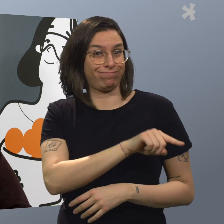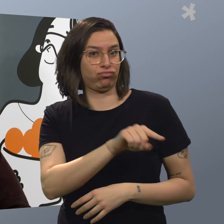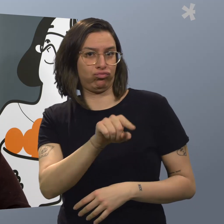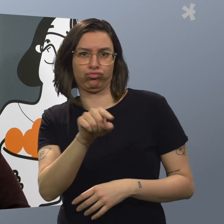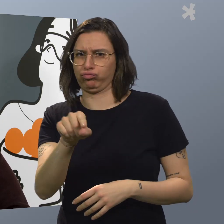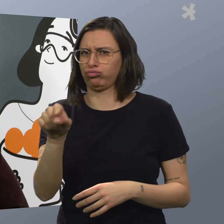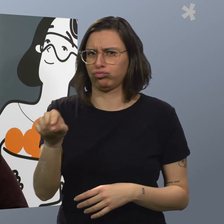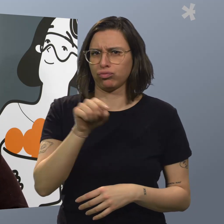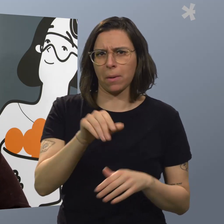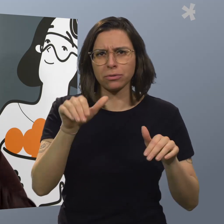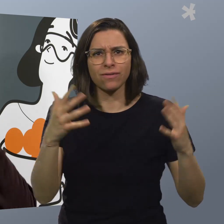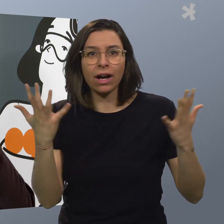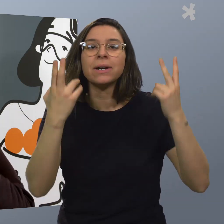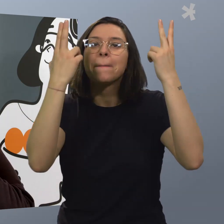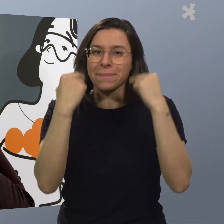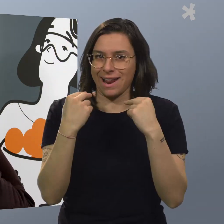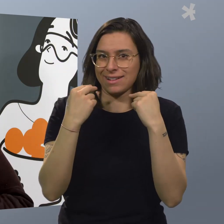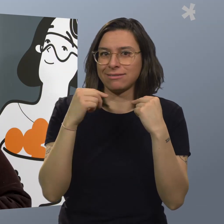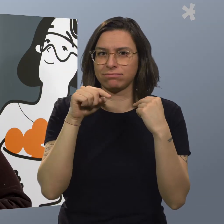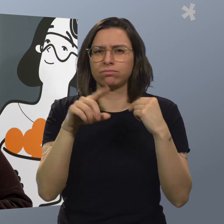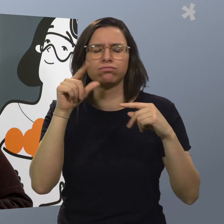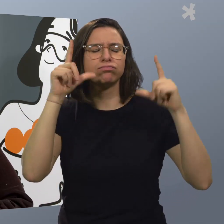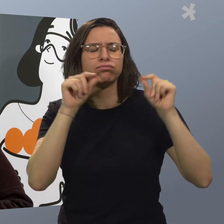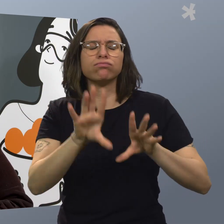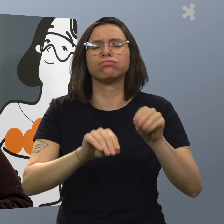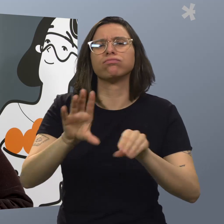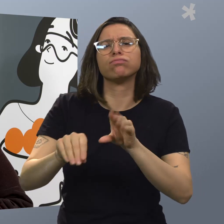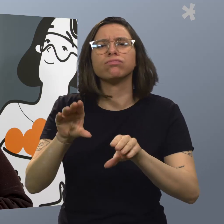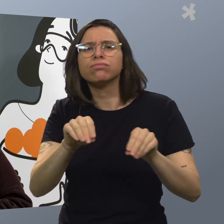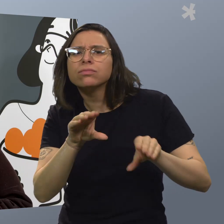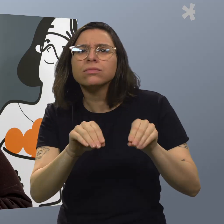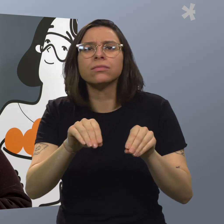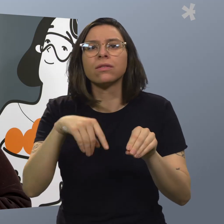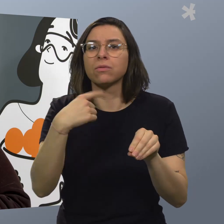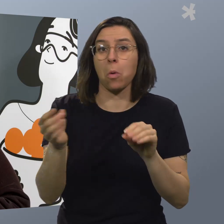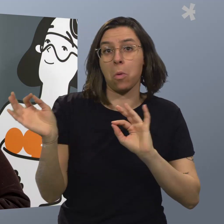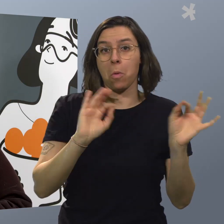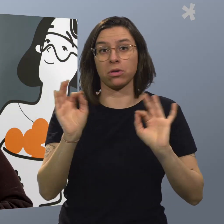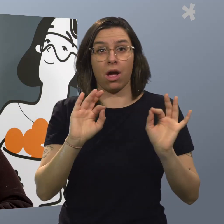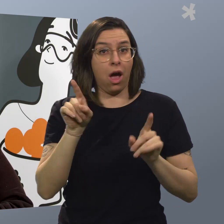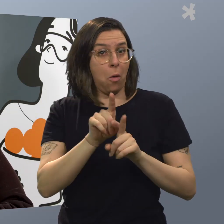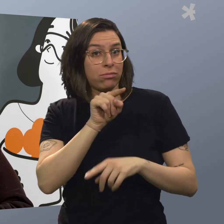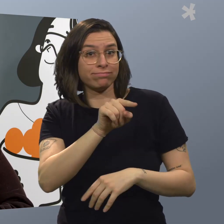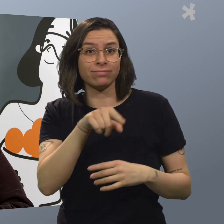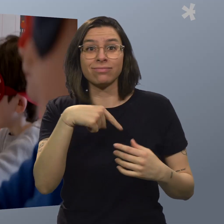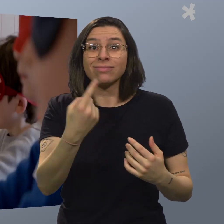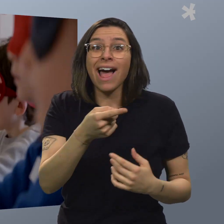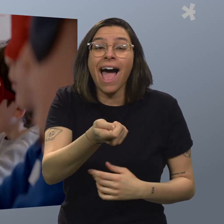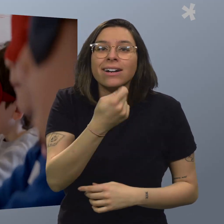Die Kinder müssen blind, sie müssen das tasten